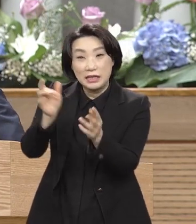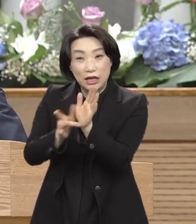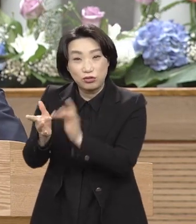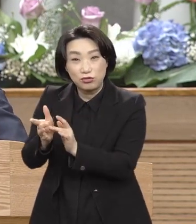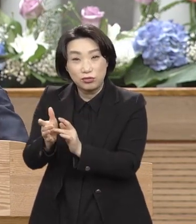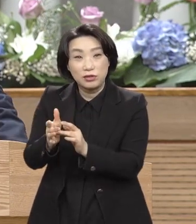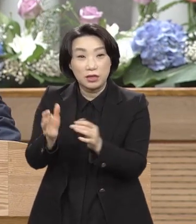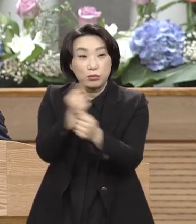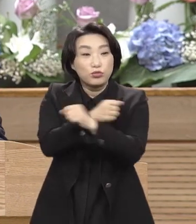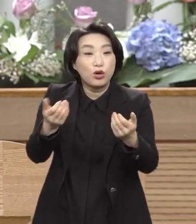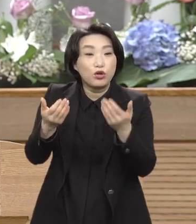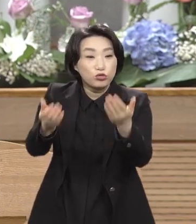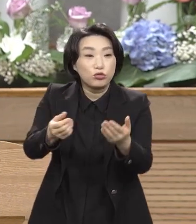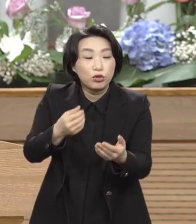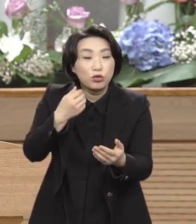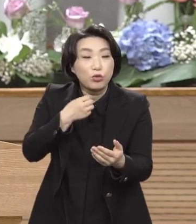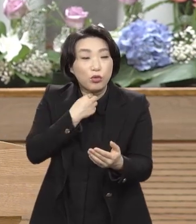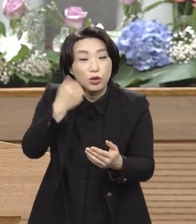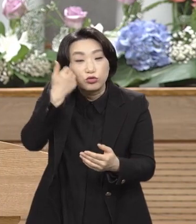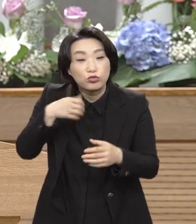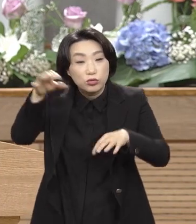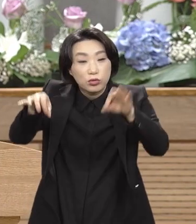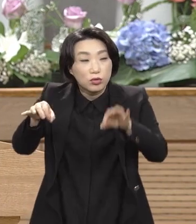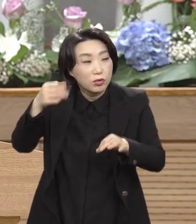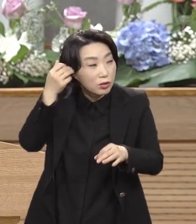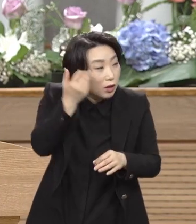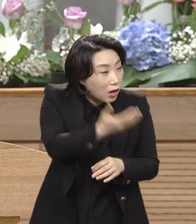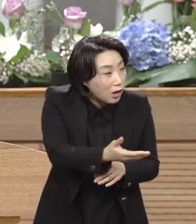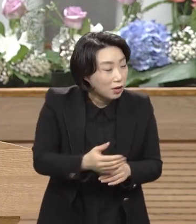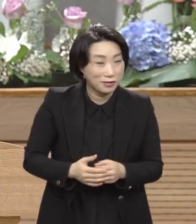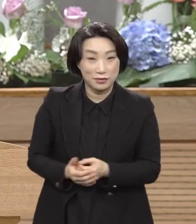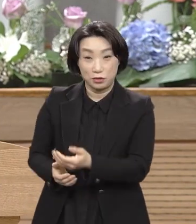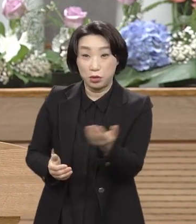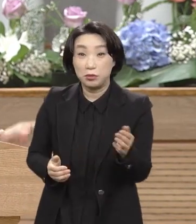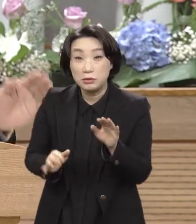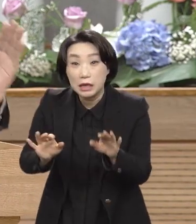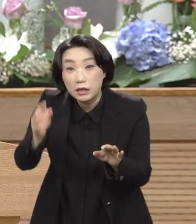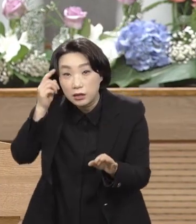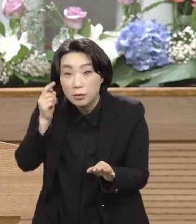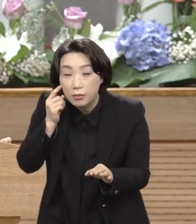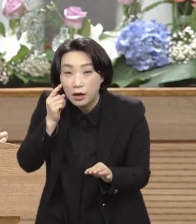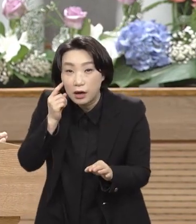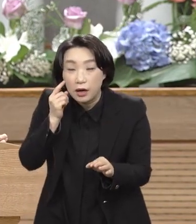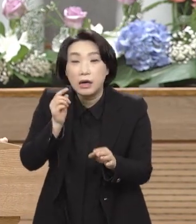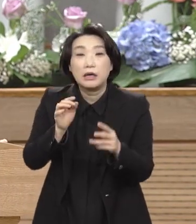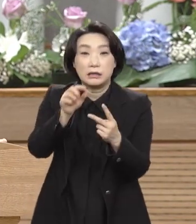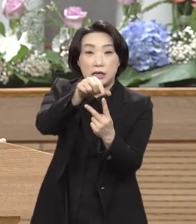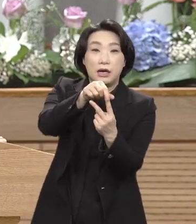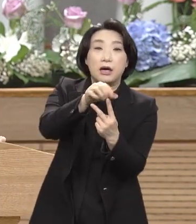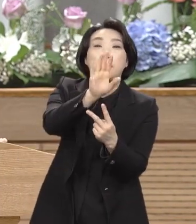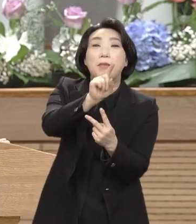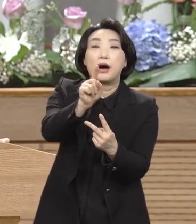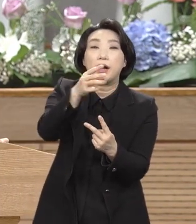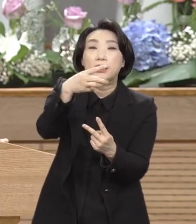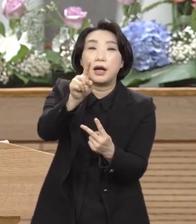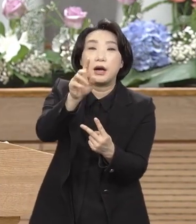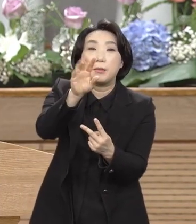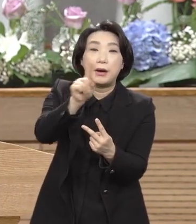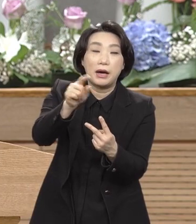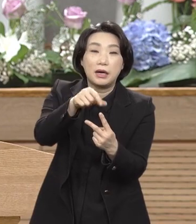이 사람들이 잘 봐 이 바라바라고 하는 사람은 행악자여